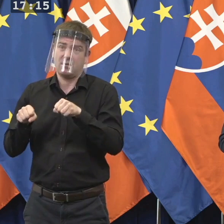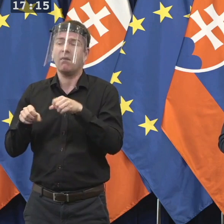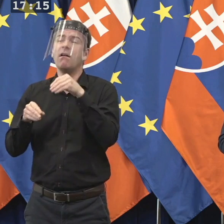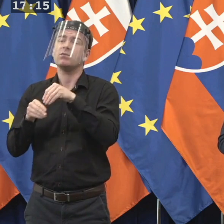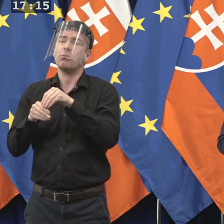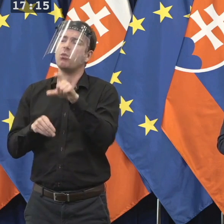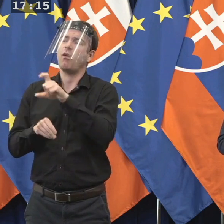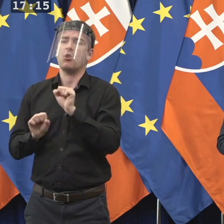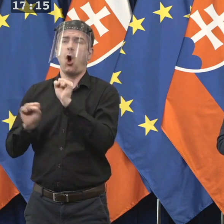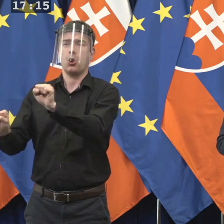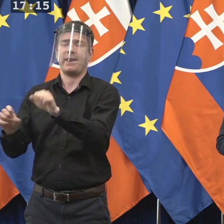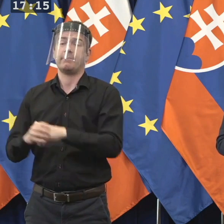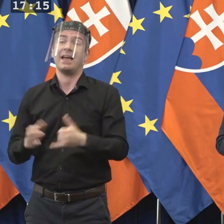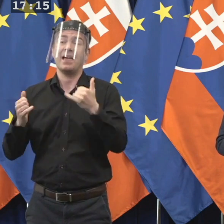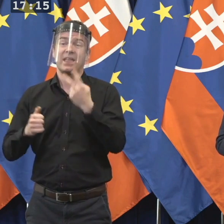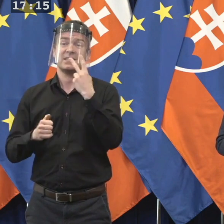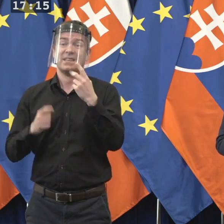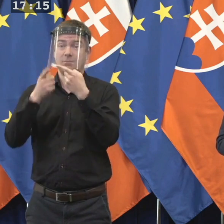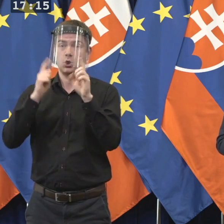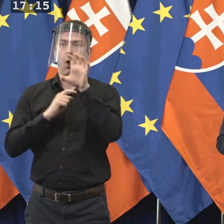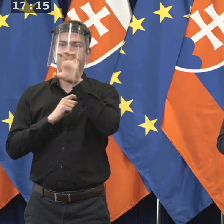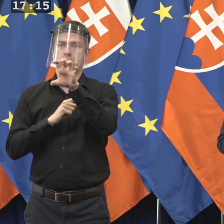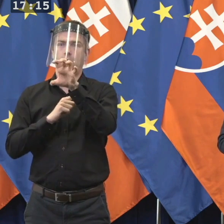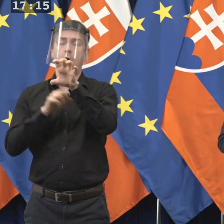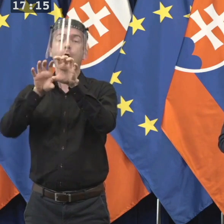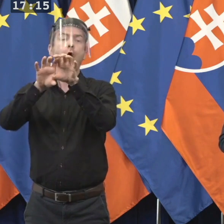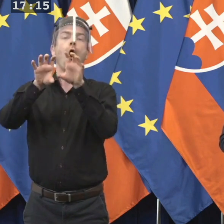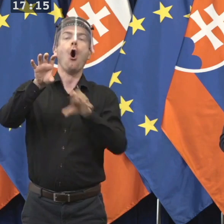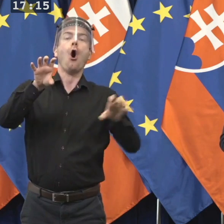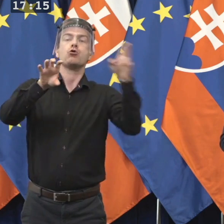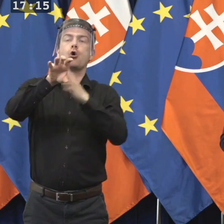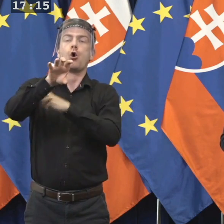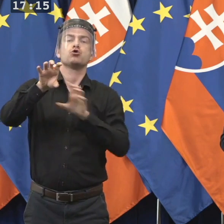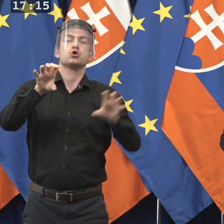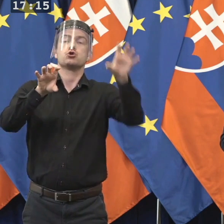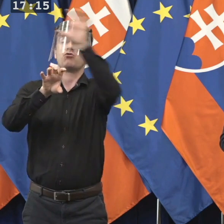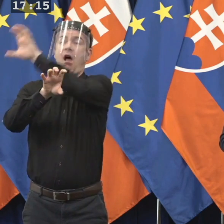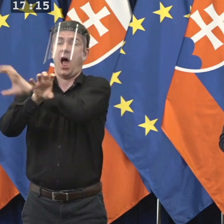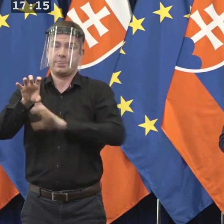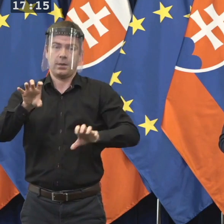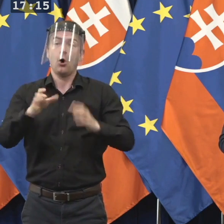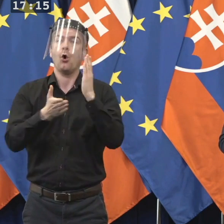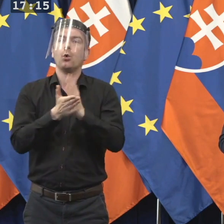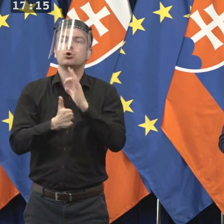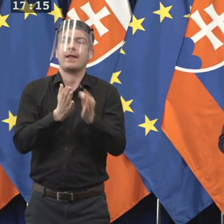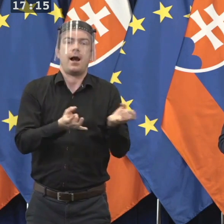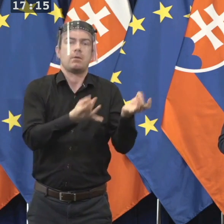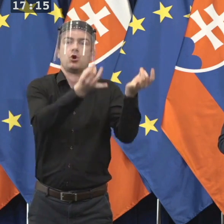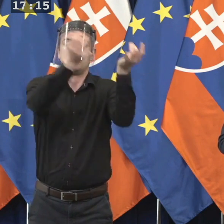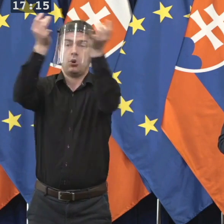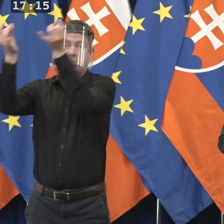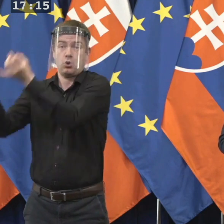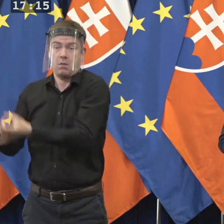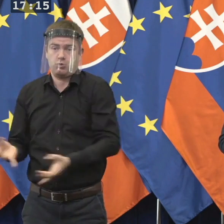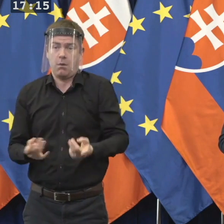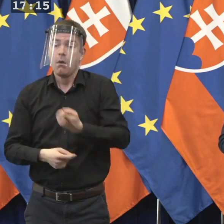My tvrdíme a naozaj ten hlavný hygienik a úrad verejného zdravotníctva sleduje tú situáciu veľmi pozorne. A ako náhle to dovolí